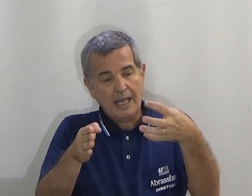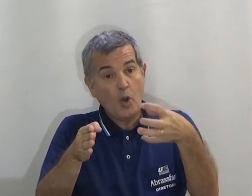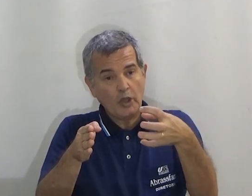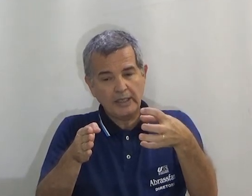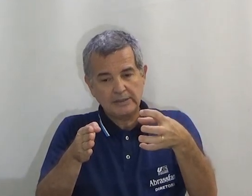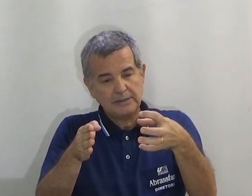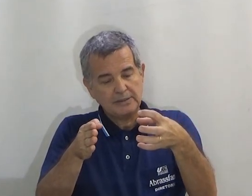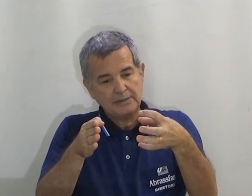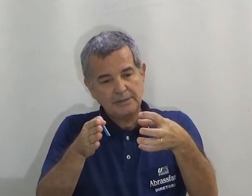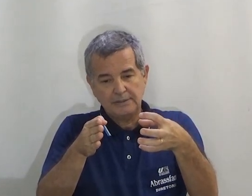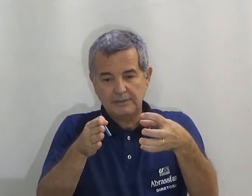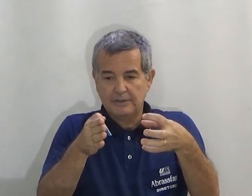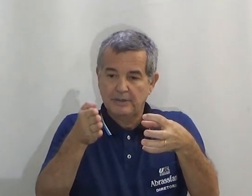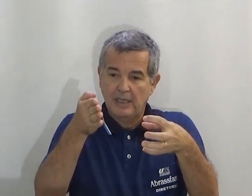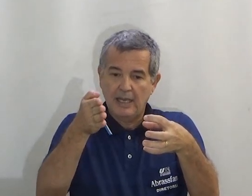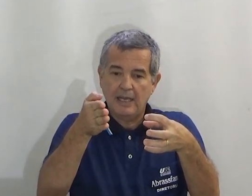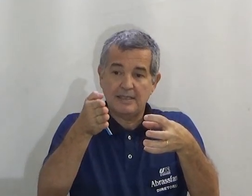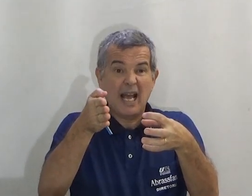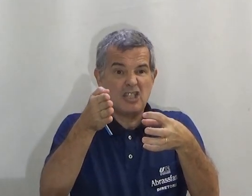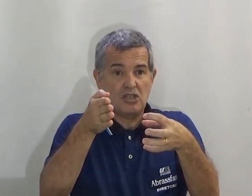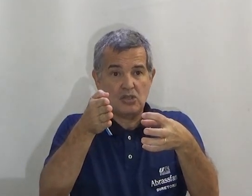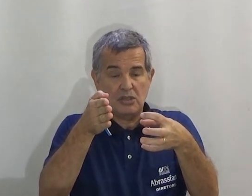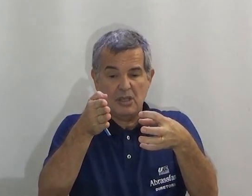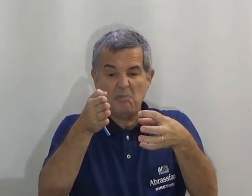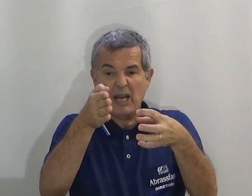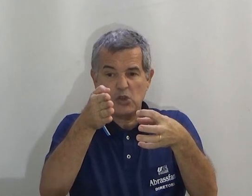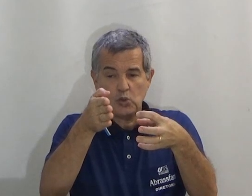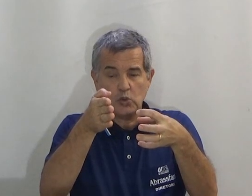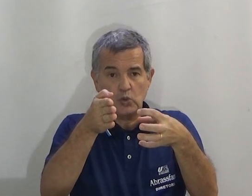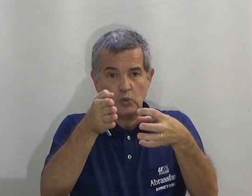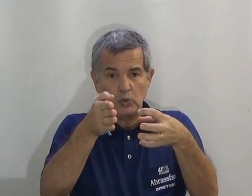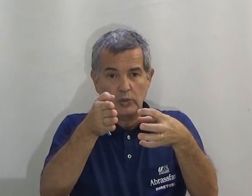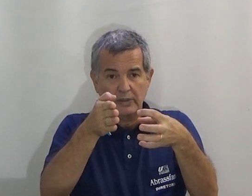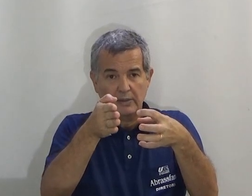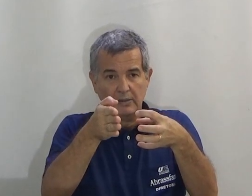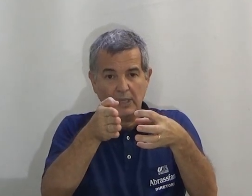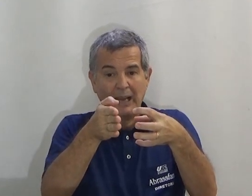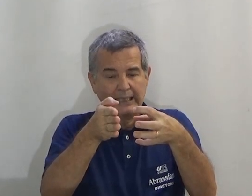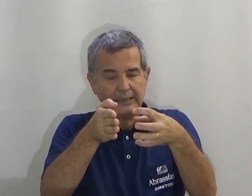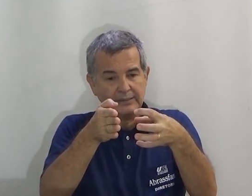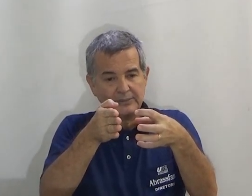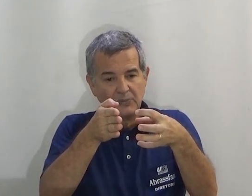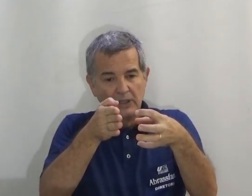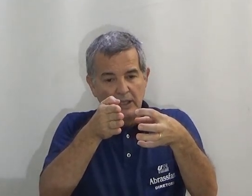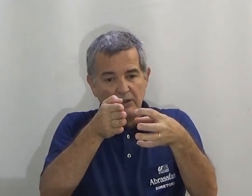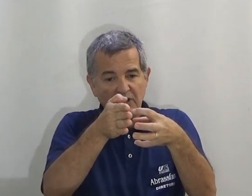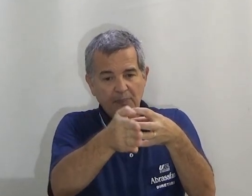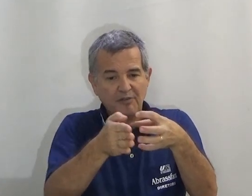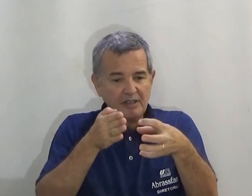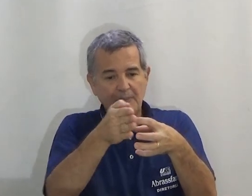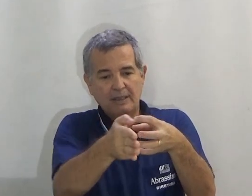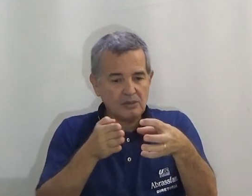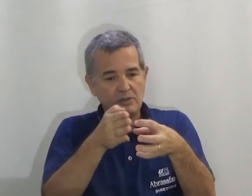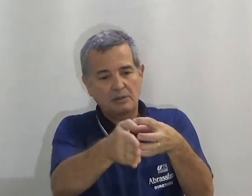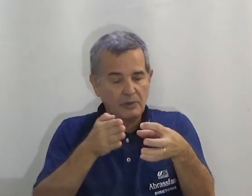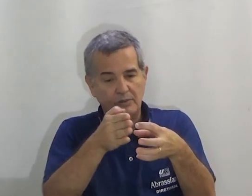A roda. As hastes. Embaixo do. Da máquina. Que vai